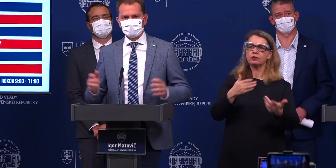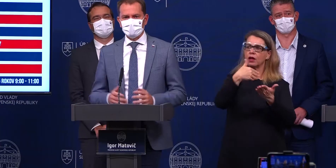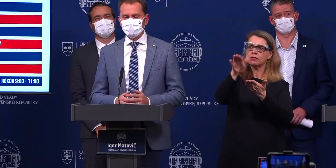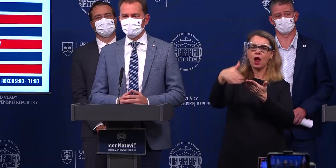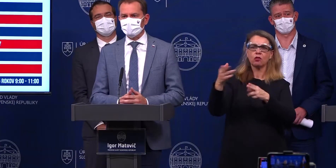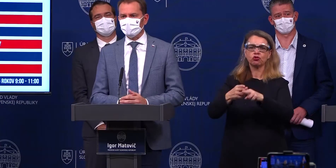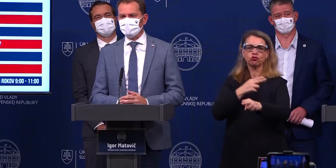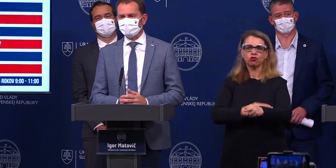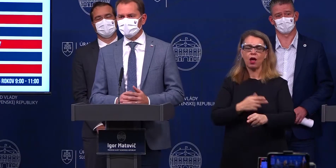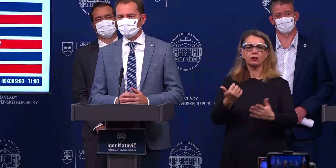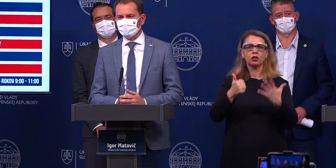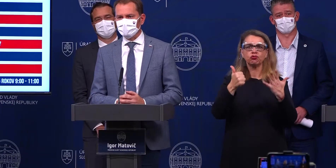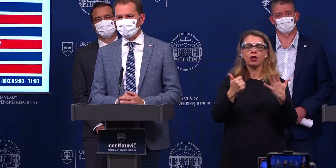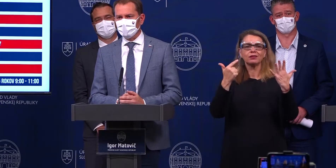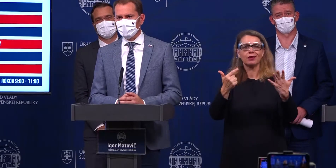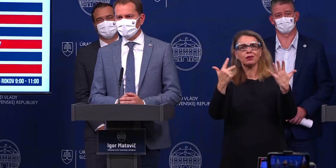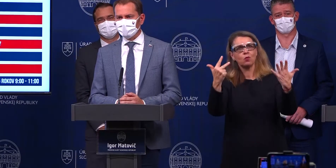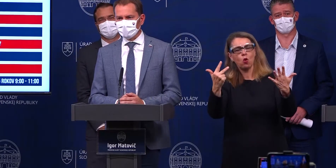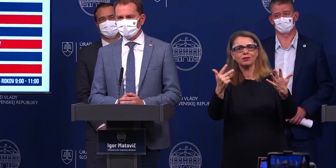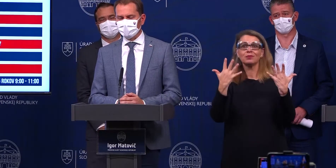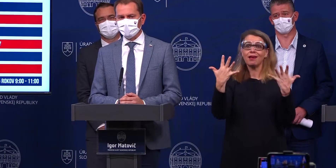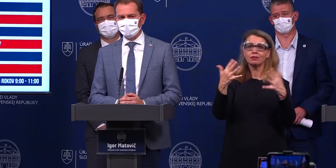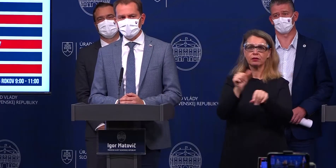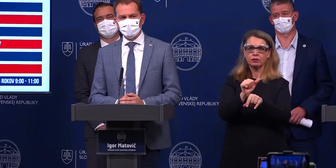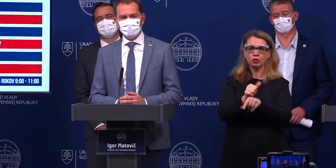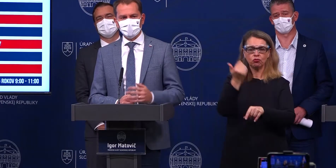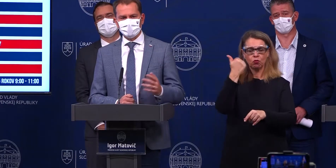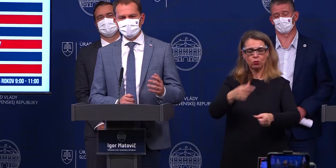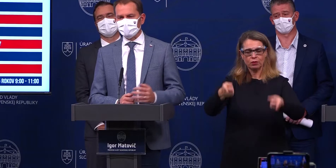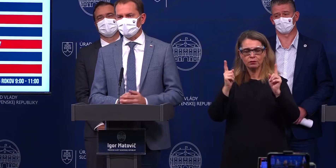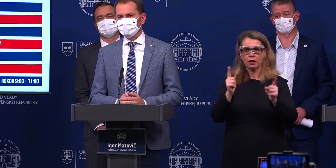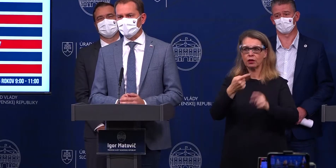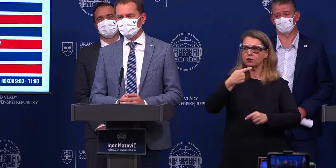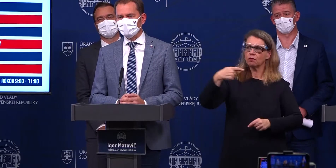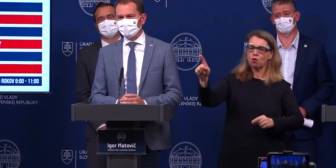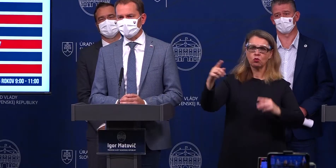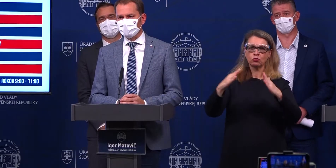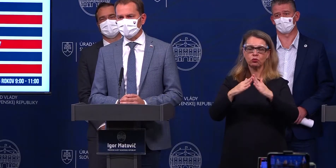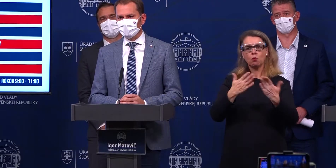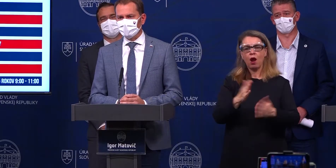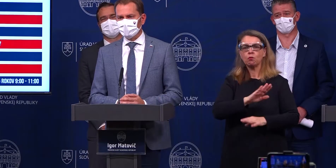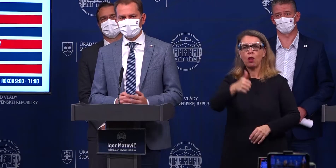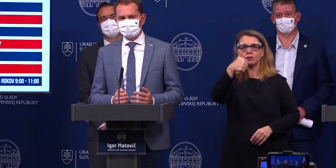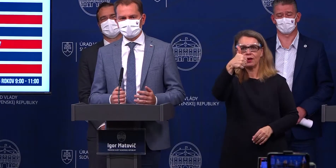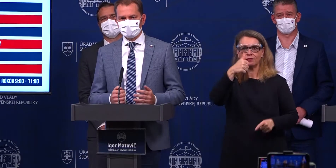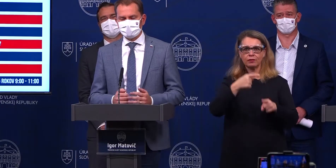6, 7, 8, 10 týždňov z domu ľudia nemohli výjsť alebo mohli výjsť raz do týždňa a išli si nakúpiť.